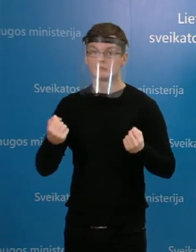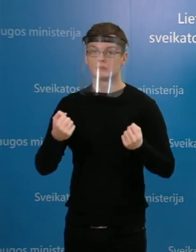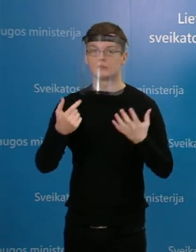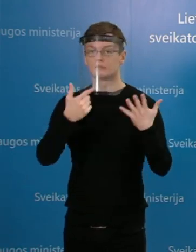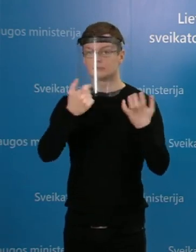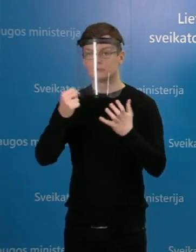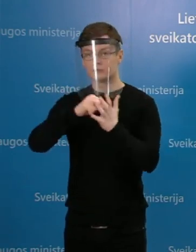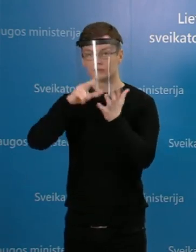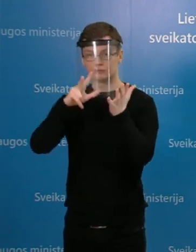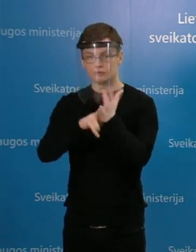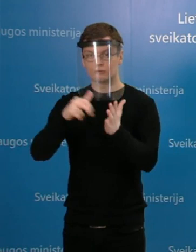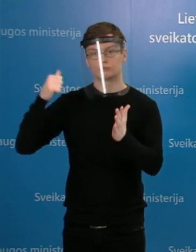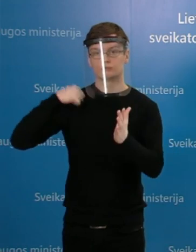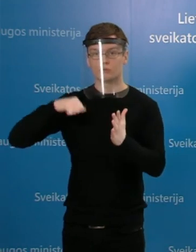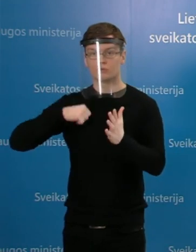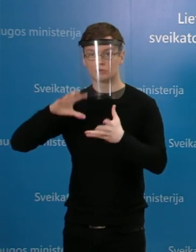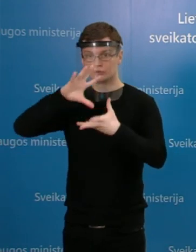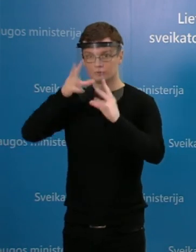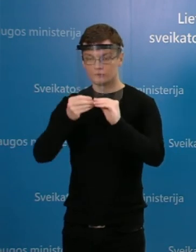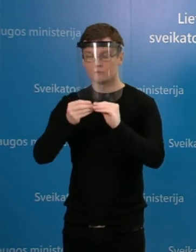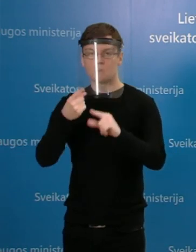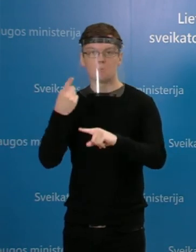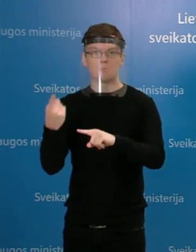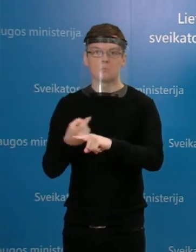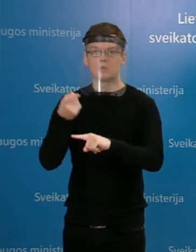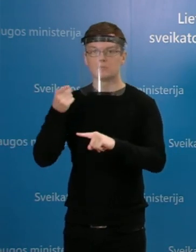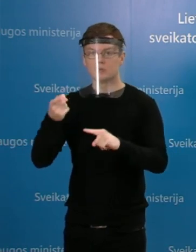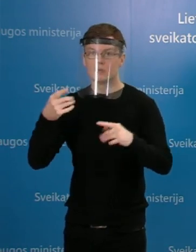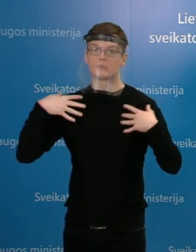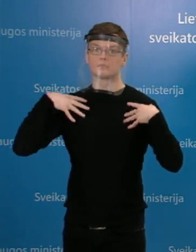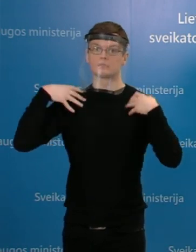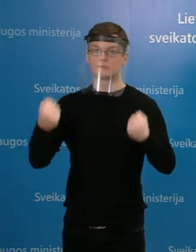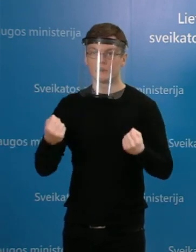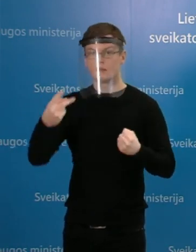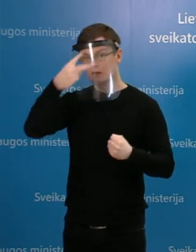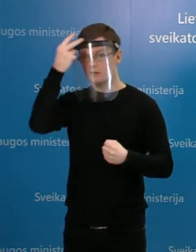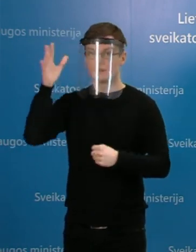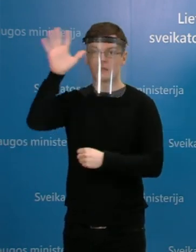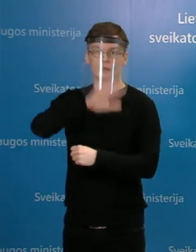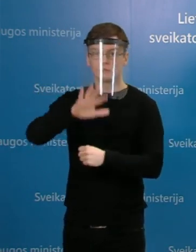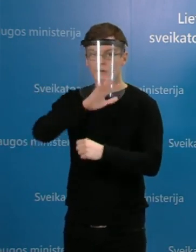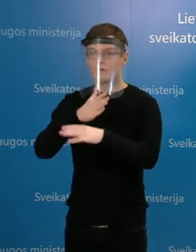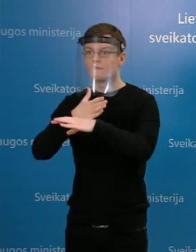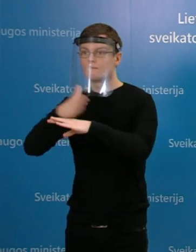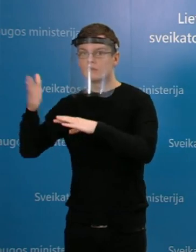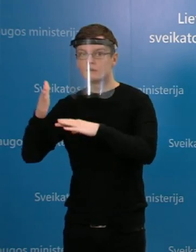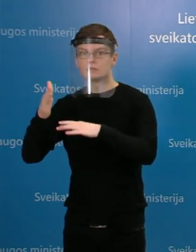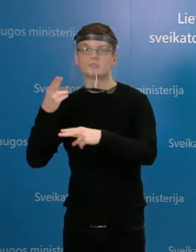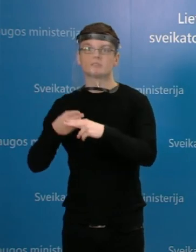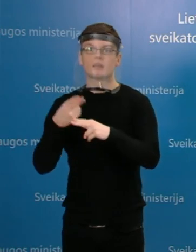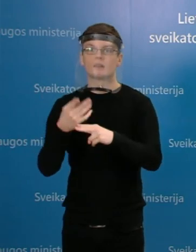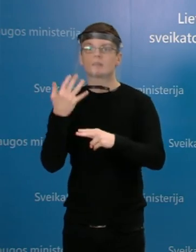asmenų. Ir tai yra pirmą kartą, kai pasveikusių skaičius Lietuvoje veršyje šiuo metu sergančių